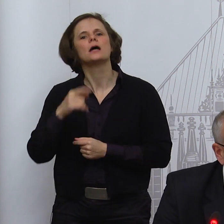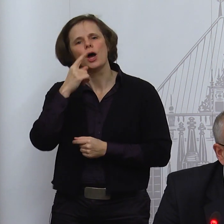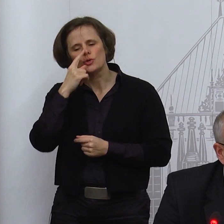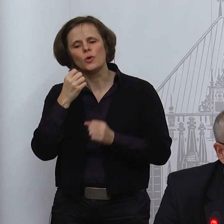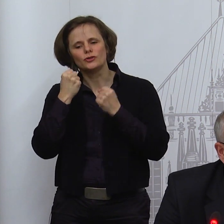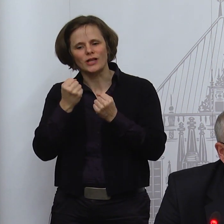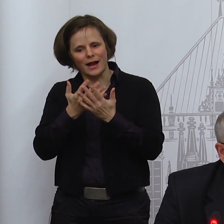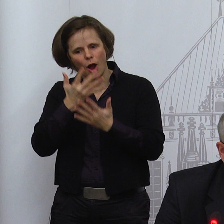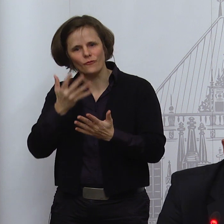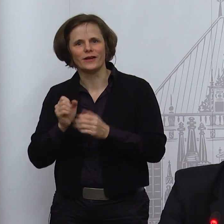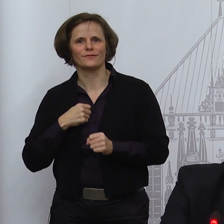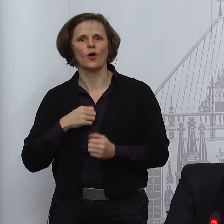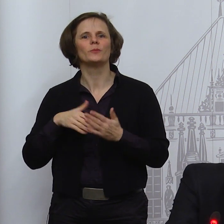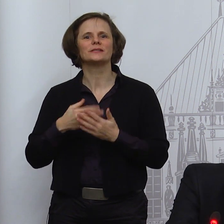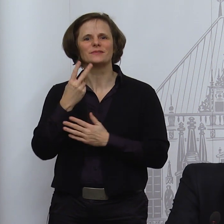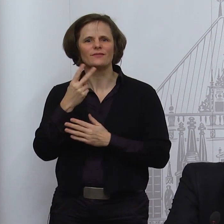und nicht ein paar hundert.